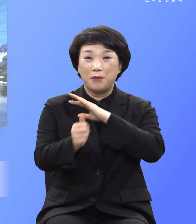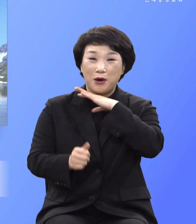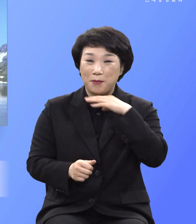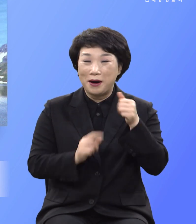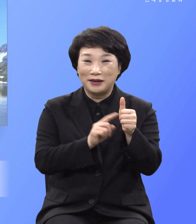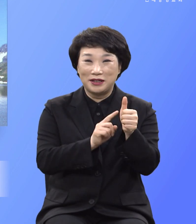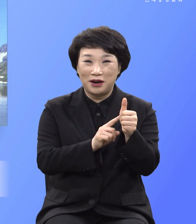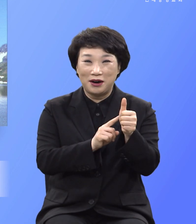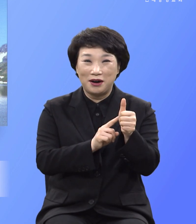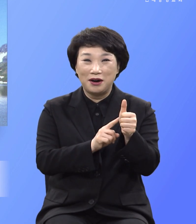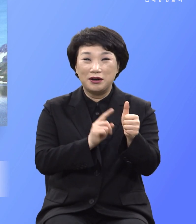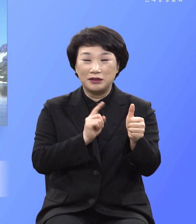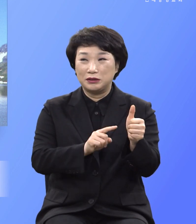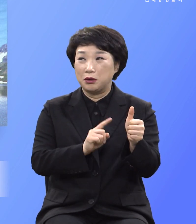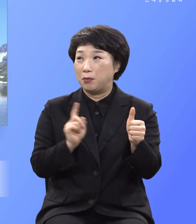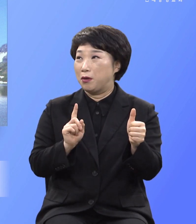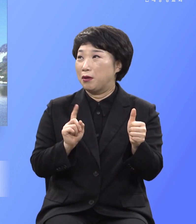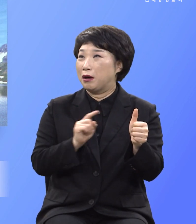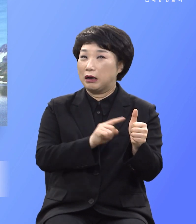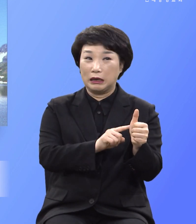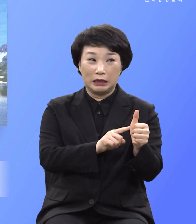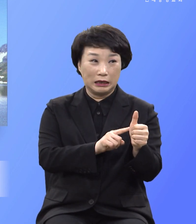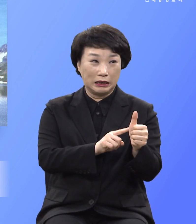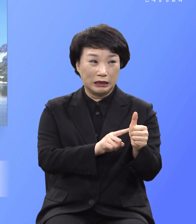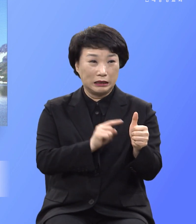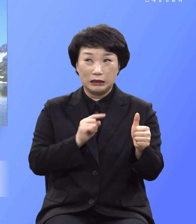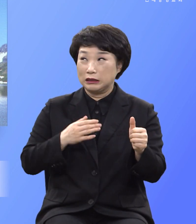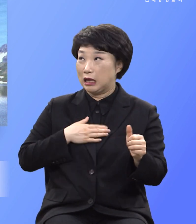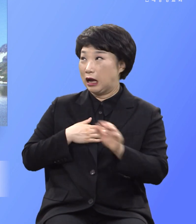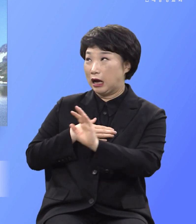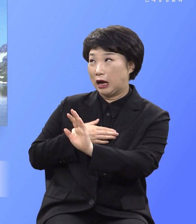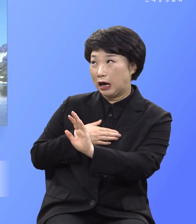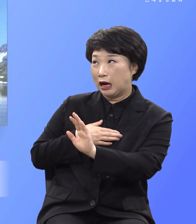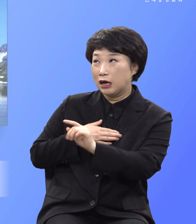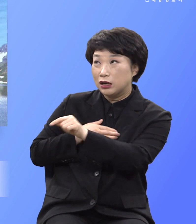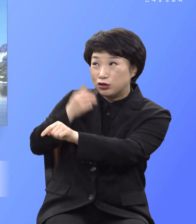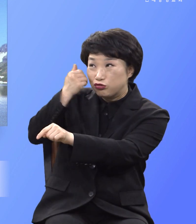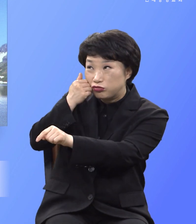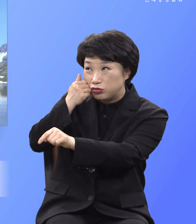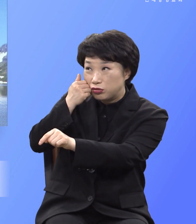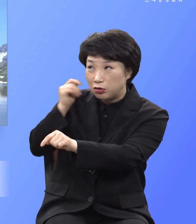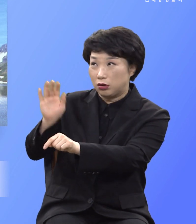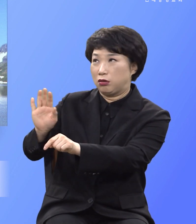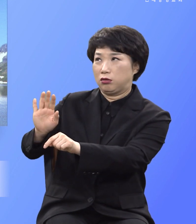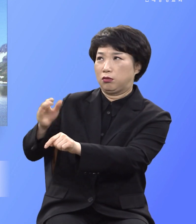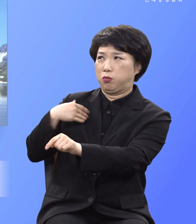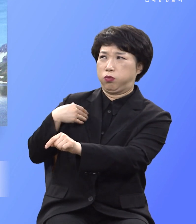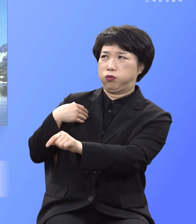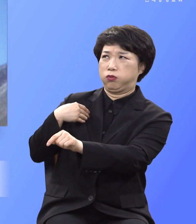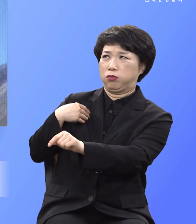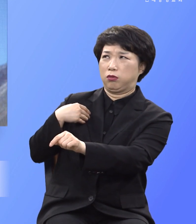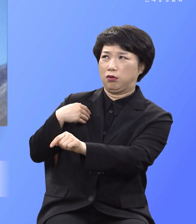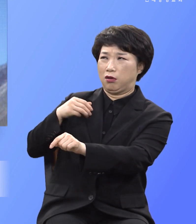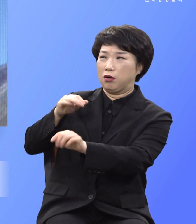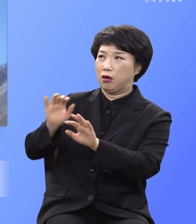제자 베드로까지도 내가 저 사람을 절대 모른다 내가